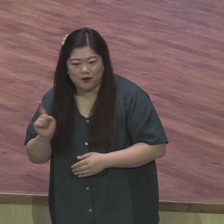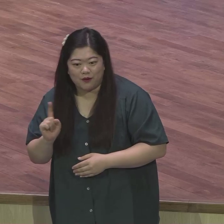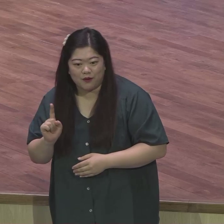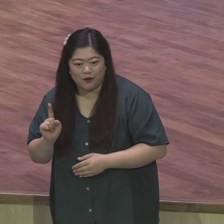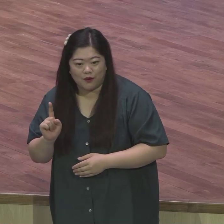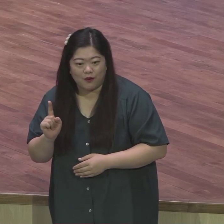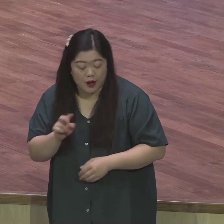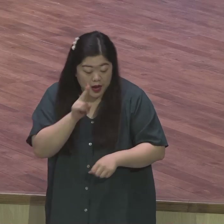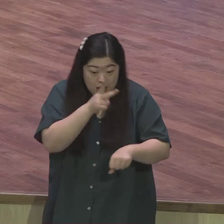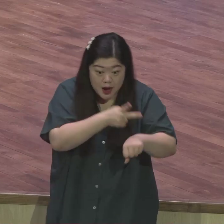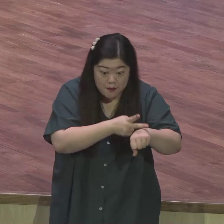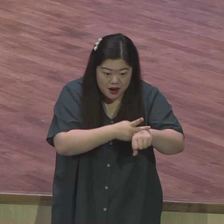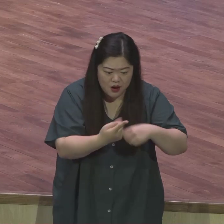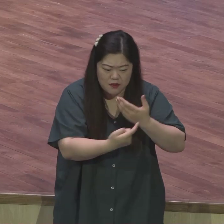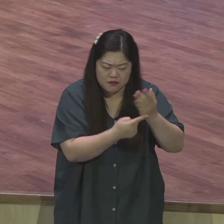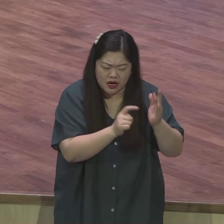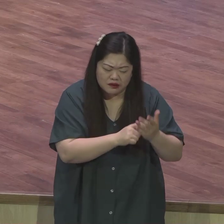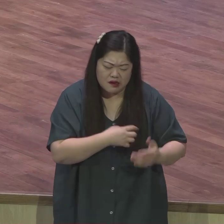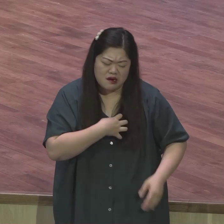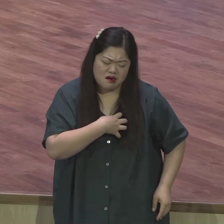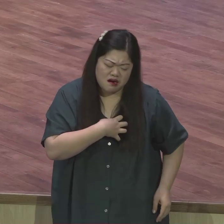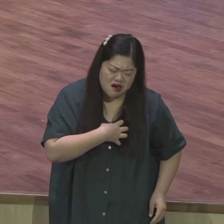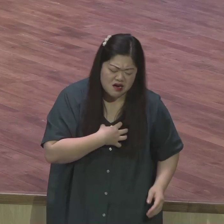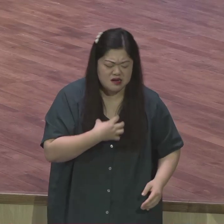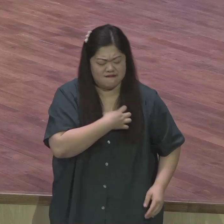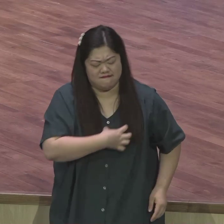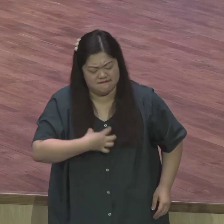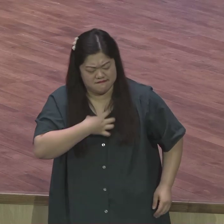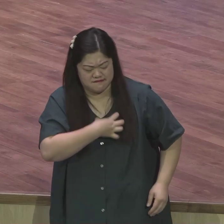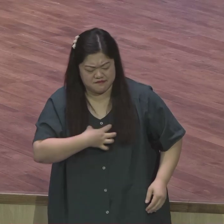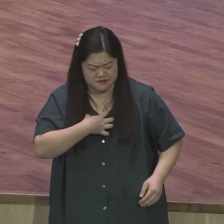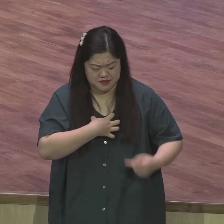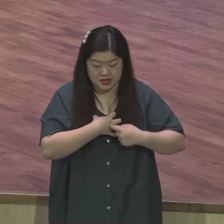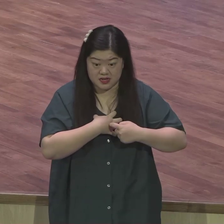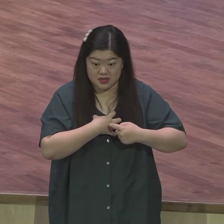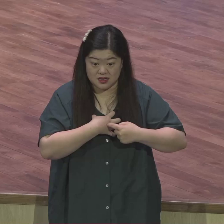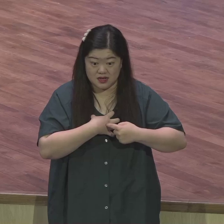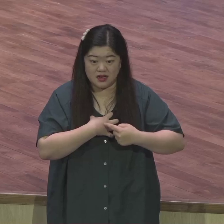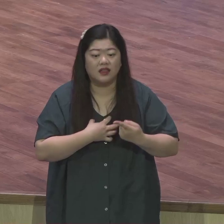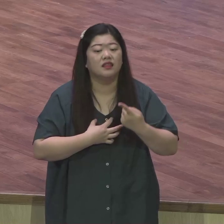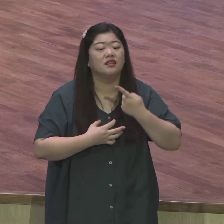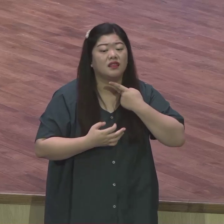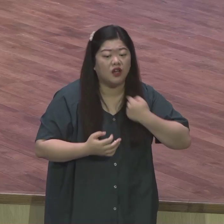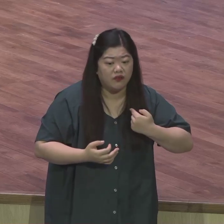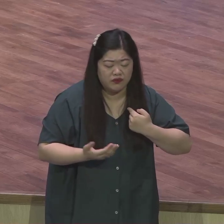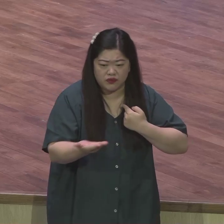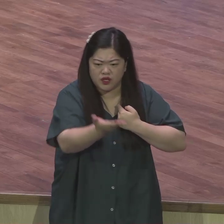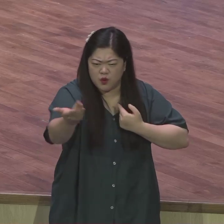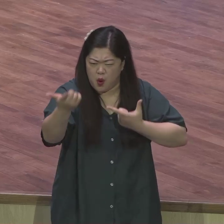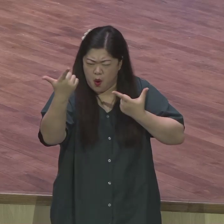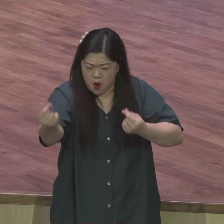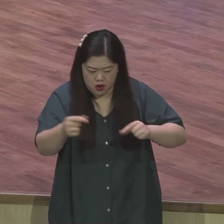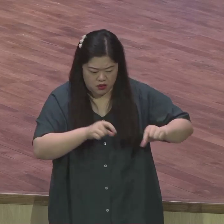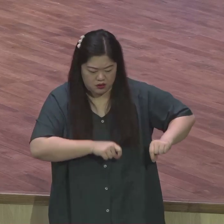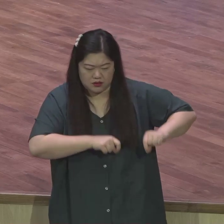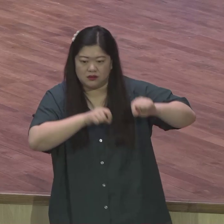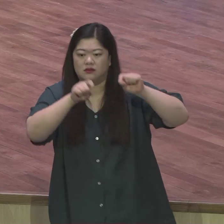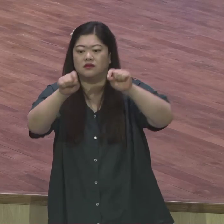이 근심과 이 큰 근심 그치지 않는 고통 영혼 구원을 향한 다른 거 아무것도 안 영혼